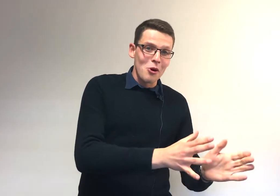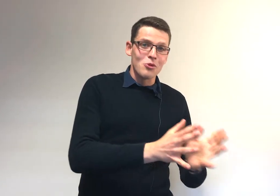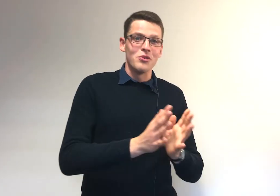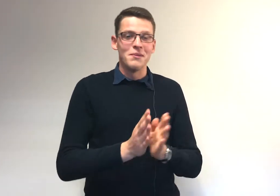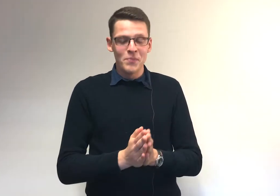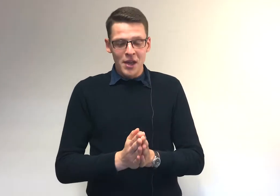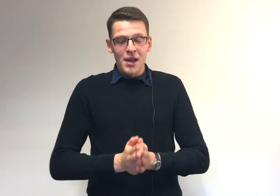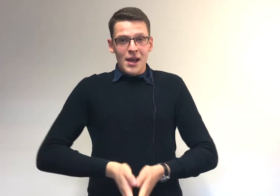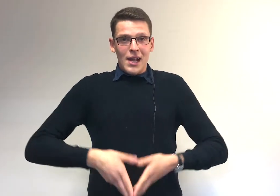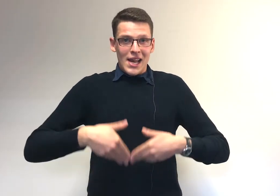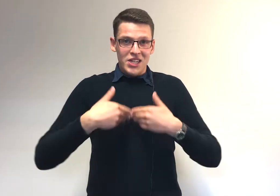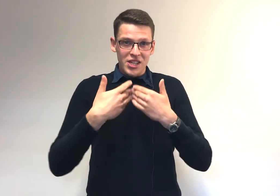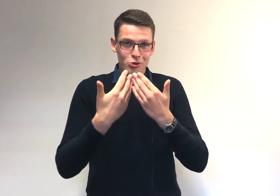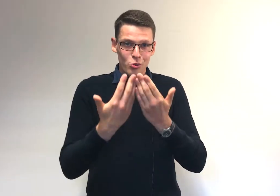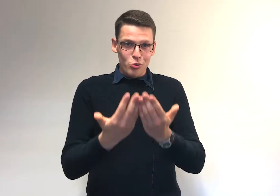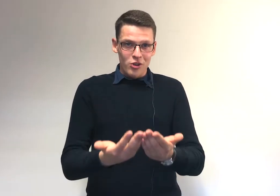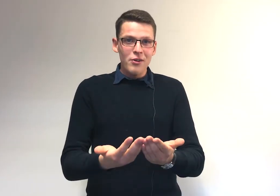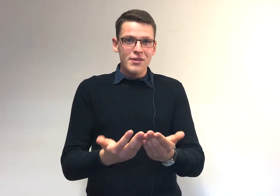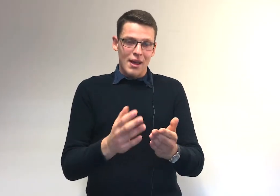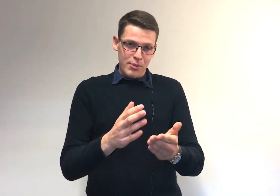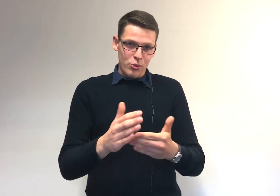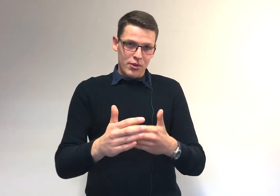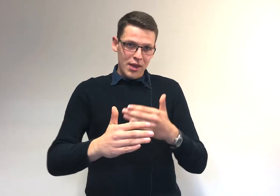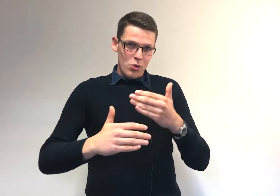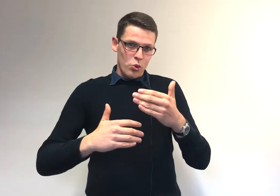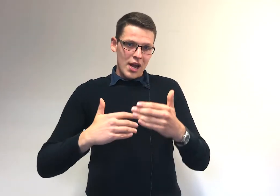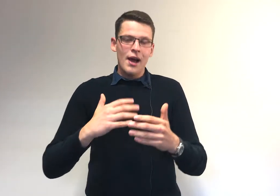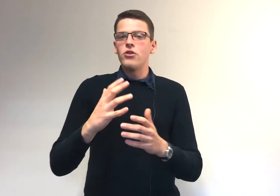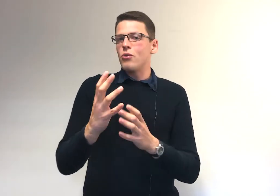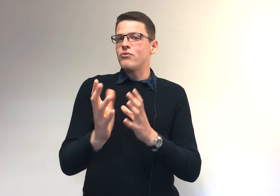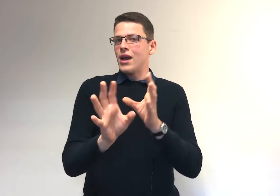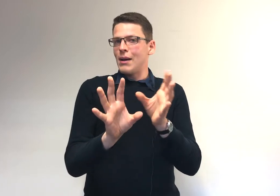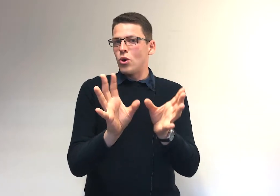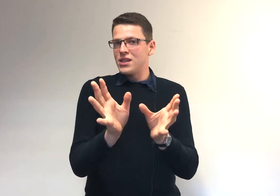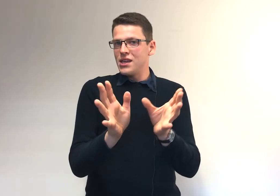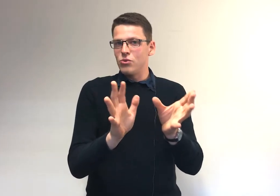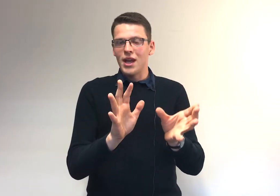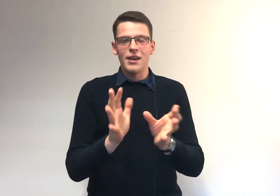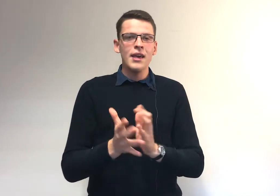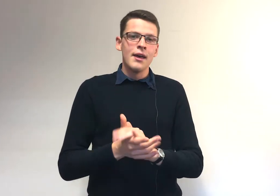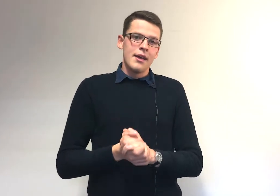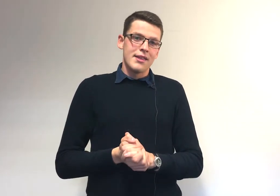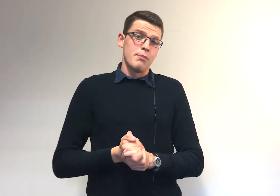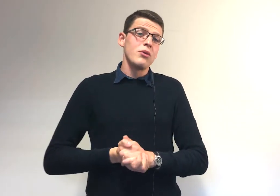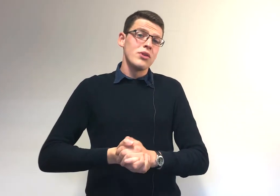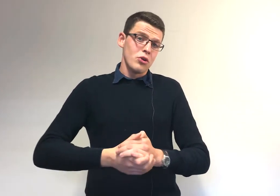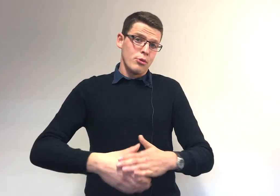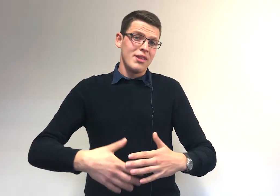abandonnées. La gestion du temps, ça implique aussi, on est là vers la moitié du quadri, ça implique aussi de commencer